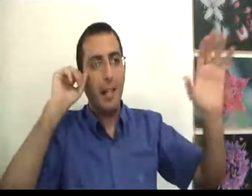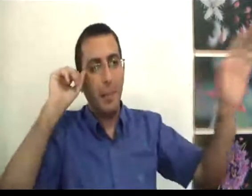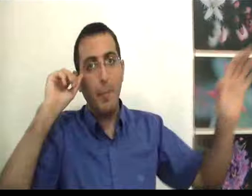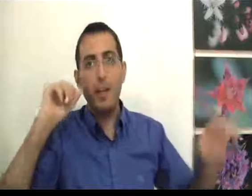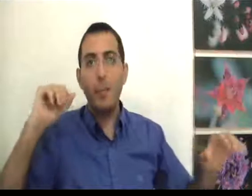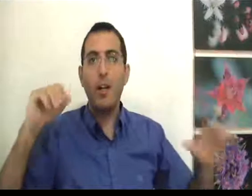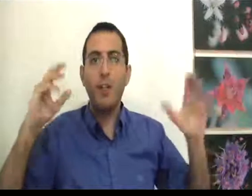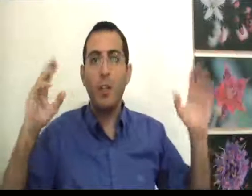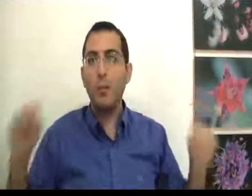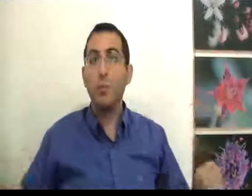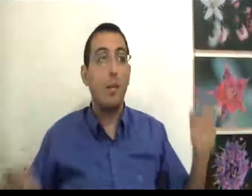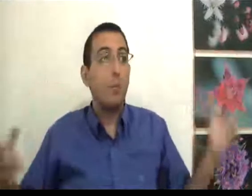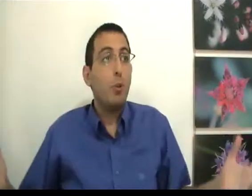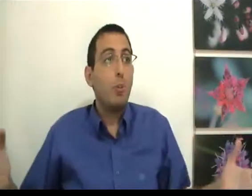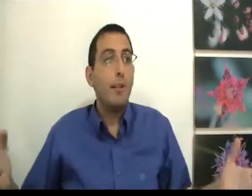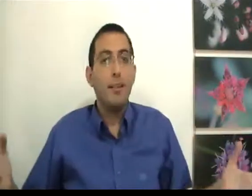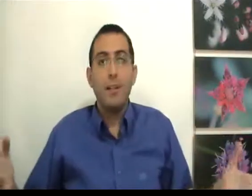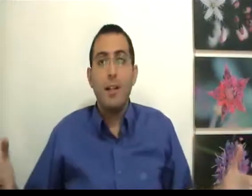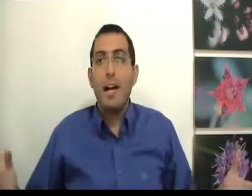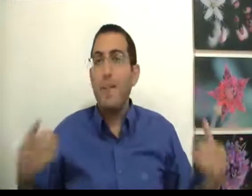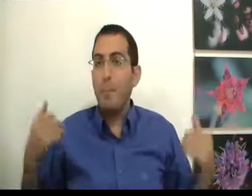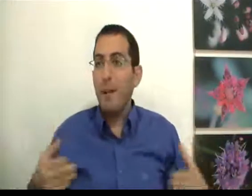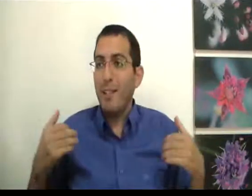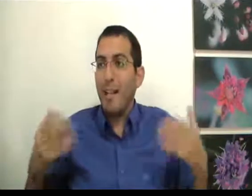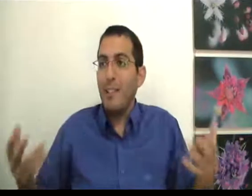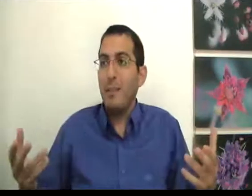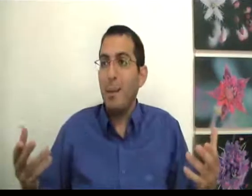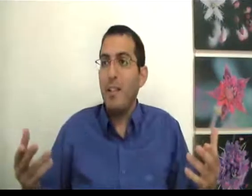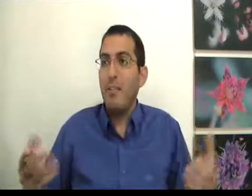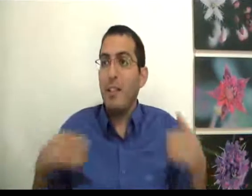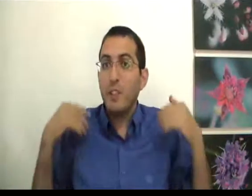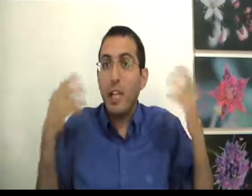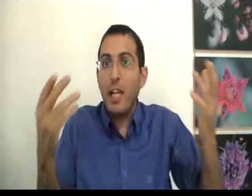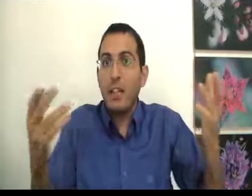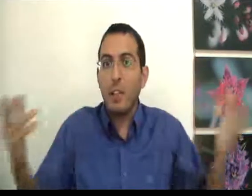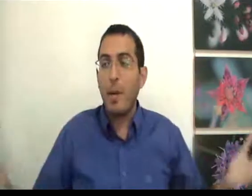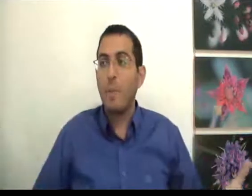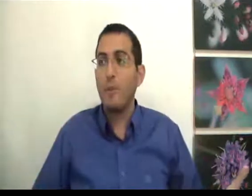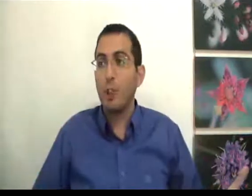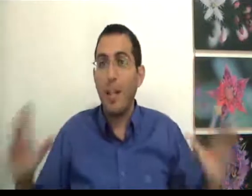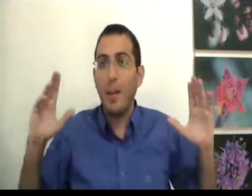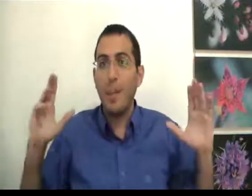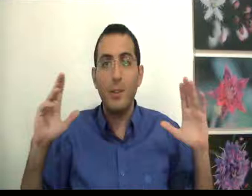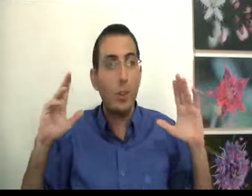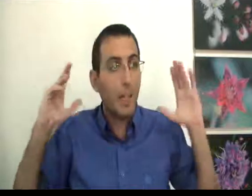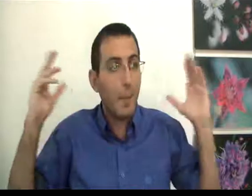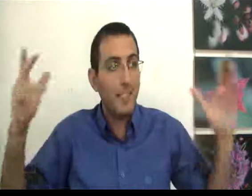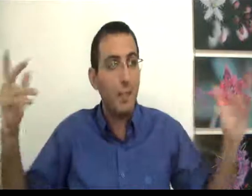לבלבל את המוח אבל לא להיות מאושר מקובל אבל תגיד את זה באמת ותפסיק להגיד שאתה מחפש את האושר אל תחפש את האושר גם אז תהיה